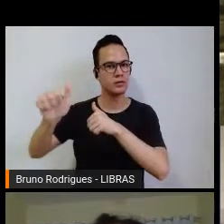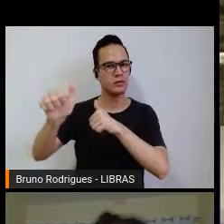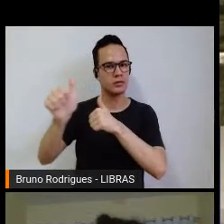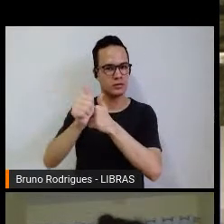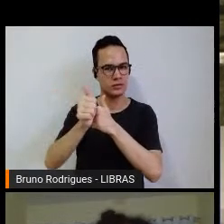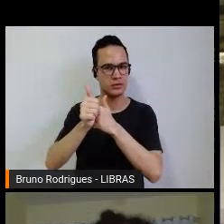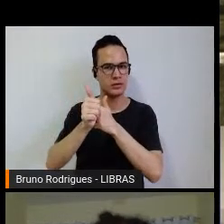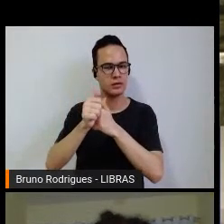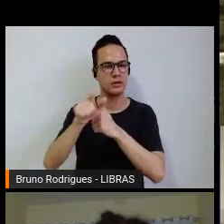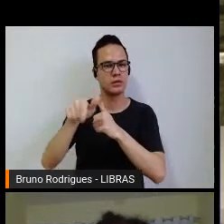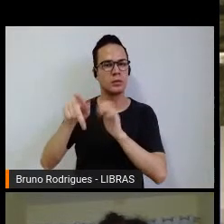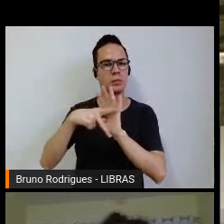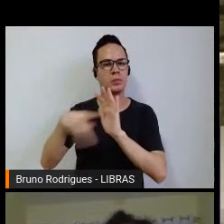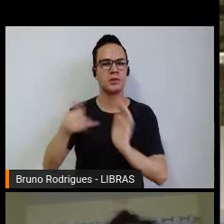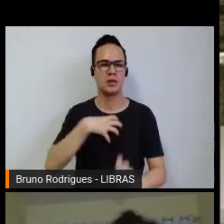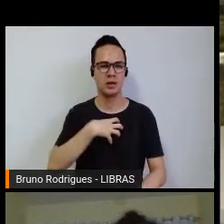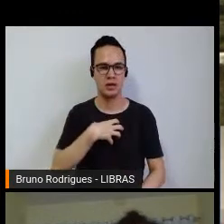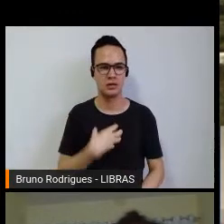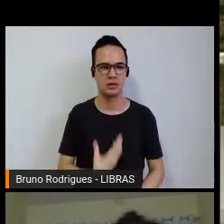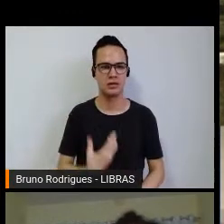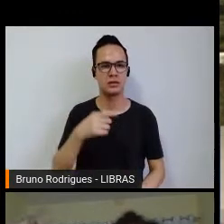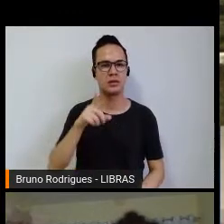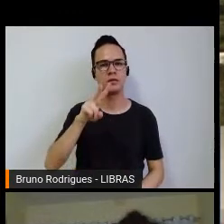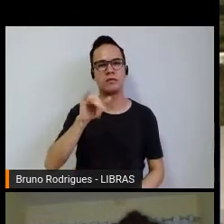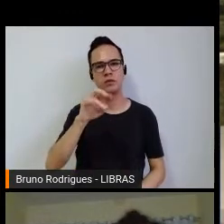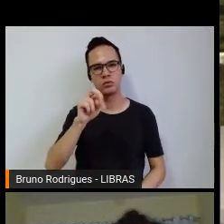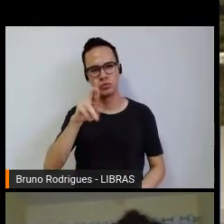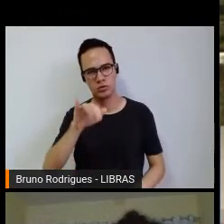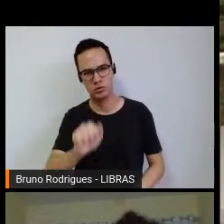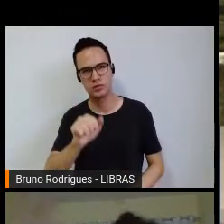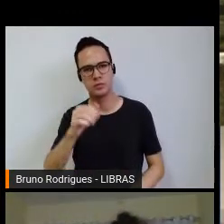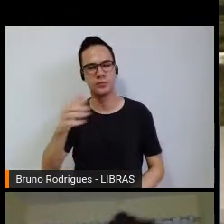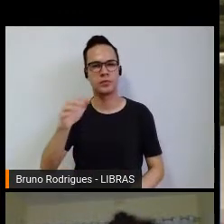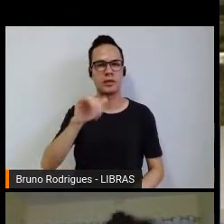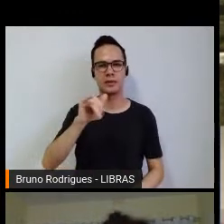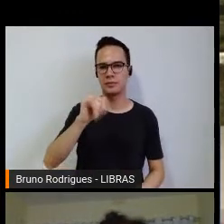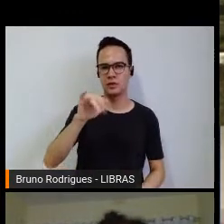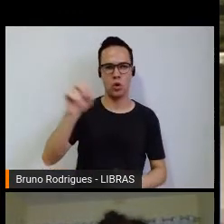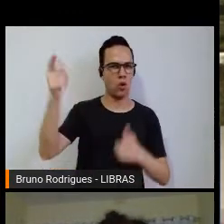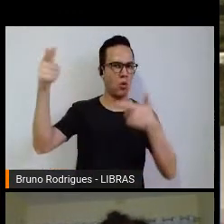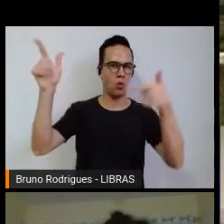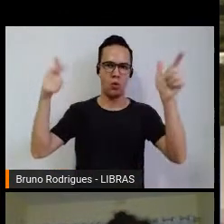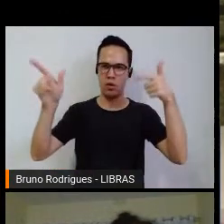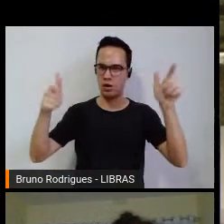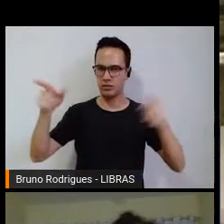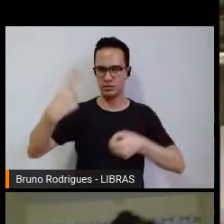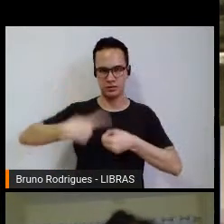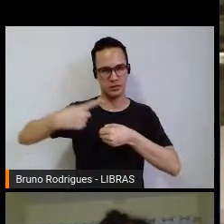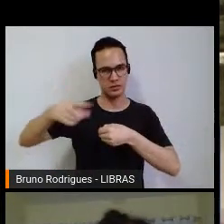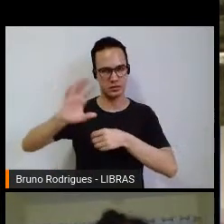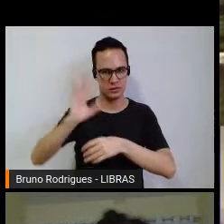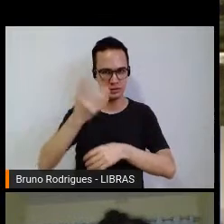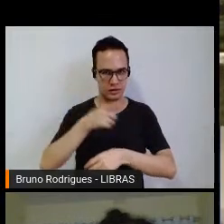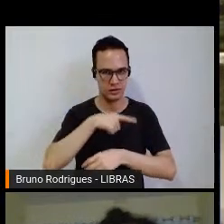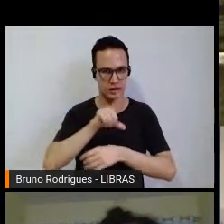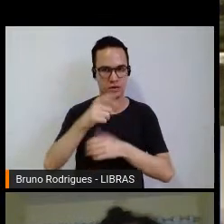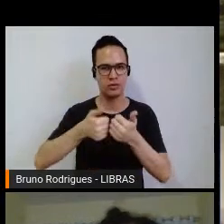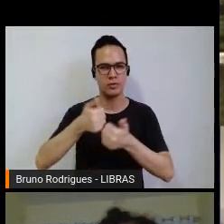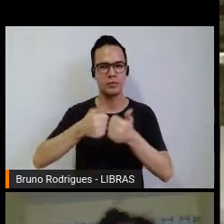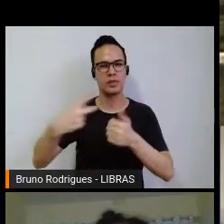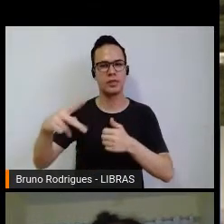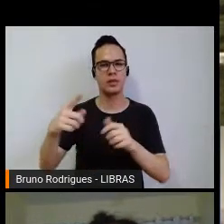do sudoeste da Bahia, como Vitória da Conquista e Piaú, outras cidades vizinhas que estavam acontecendo o futebol delas,